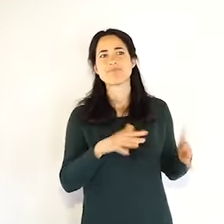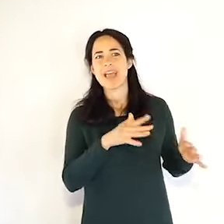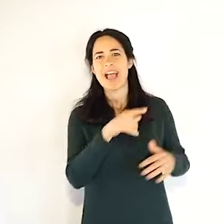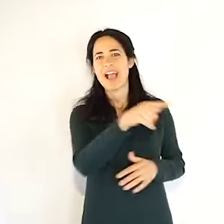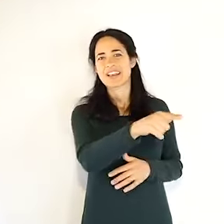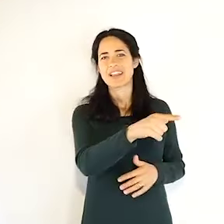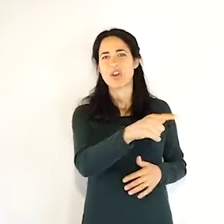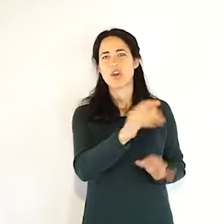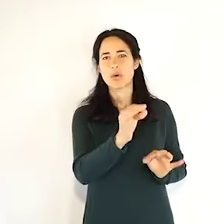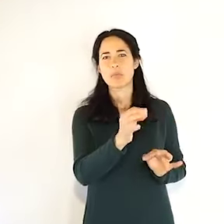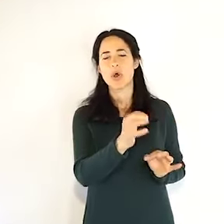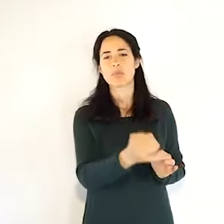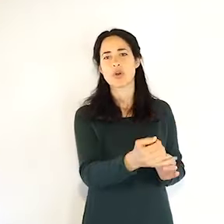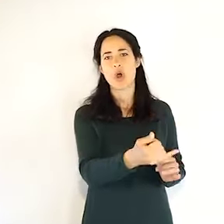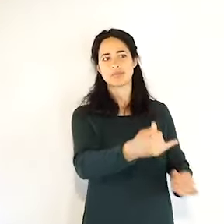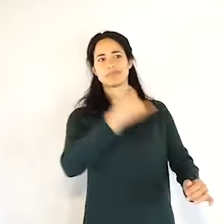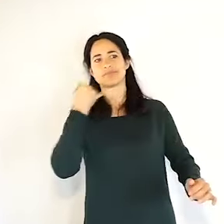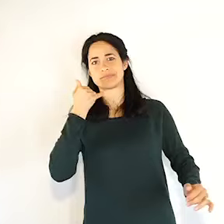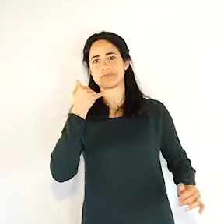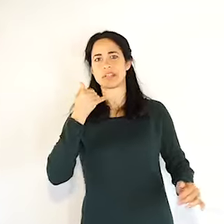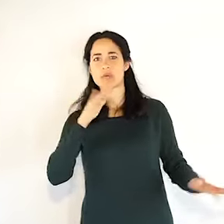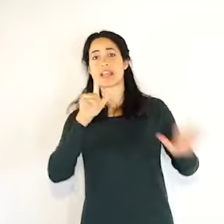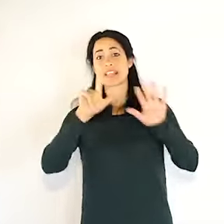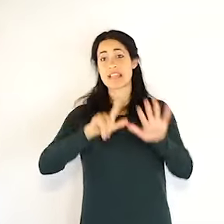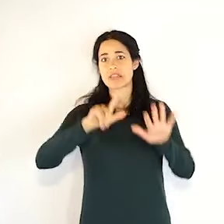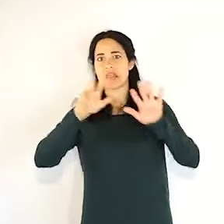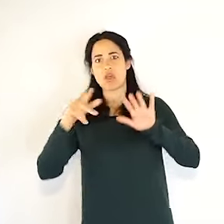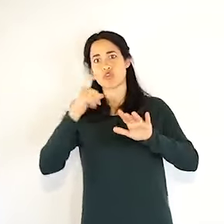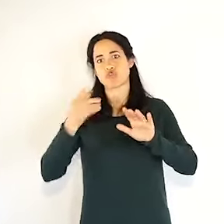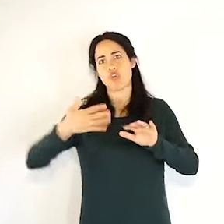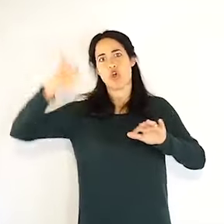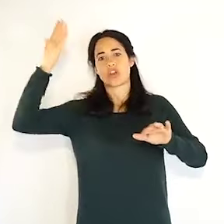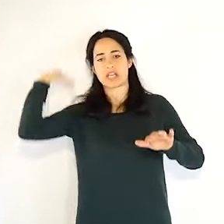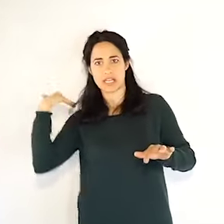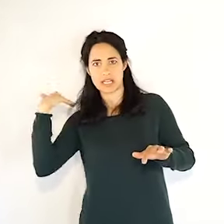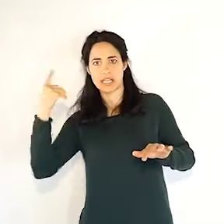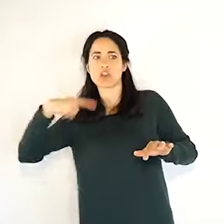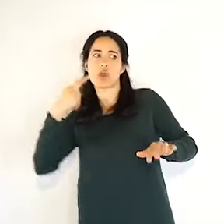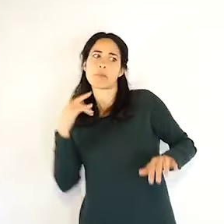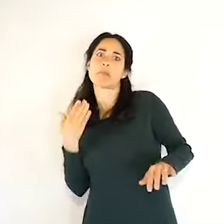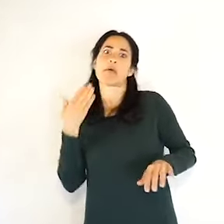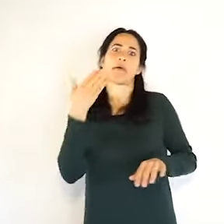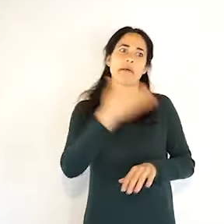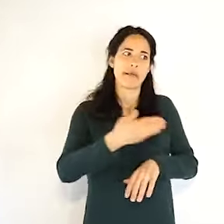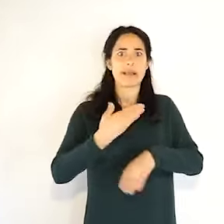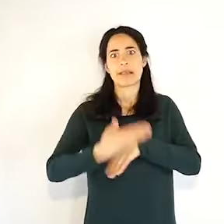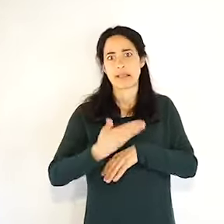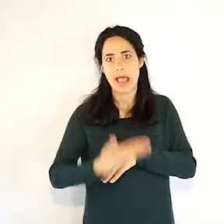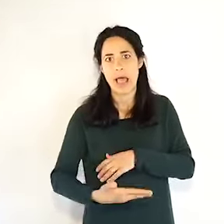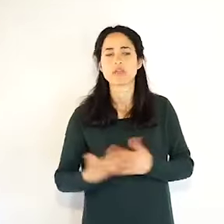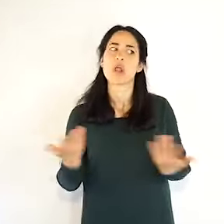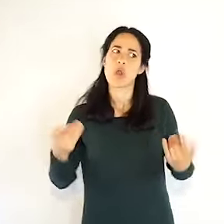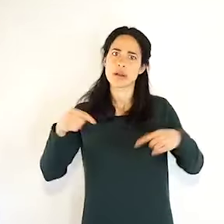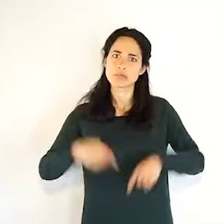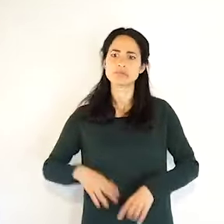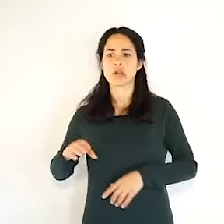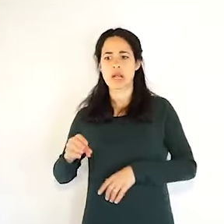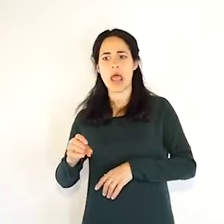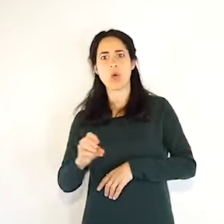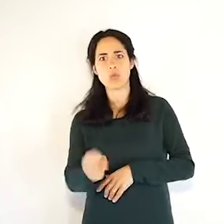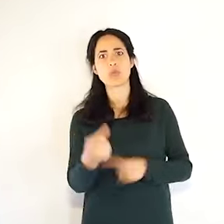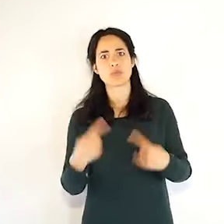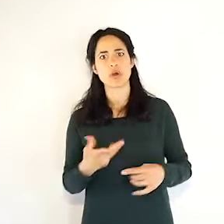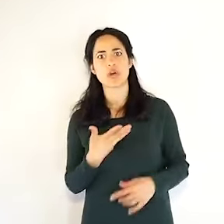casi in più rispetto alle altre province, perché avevamo qui in queste province